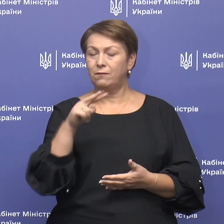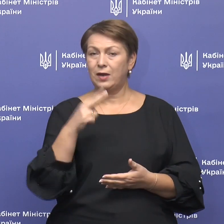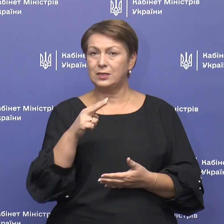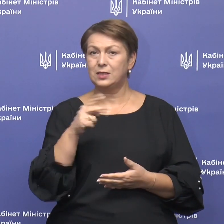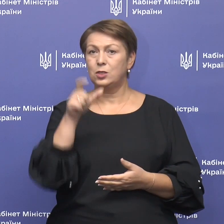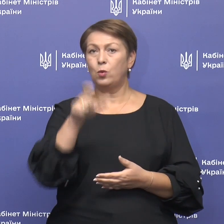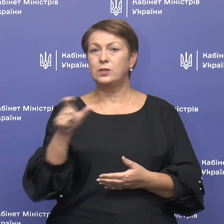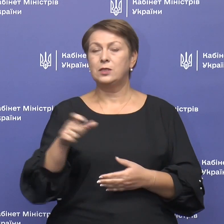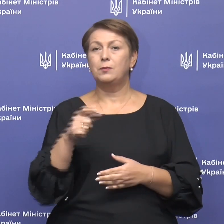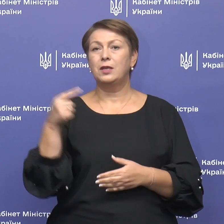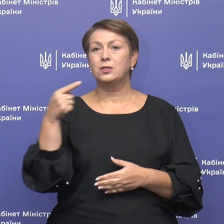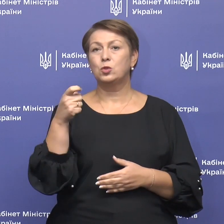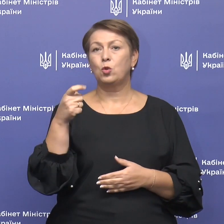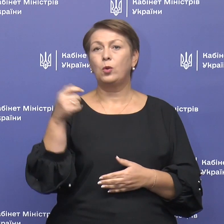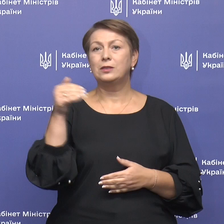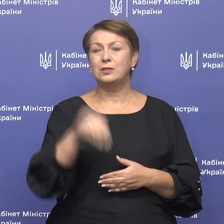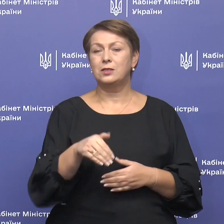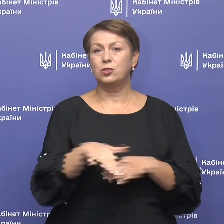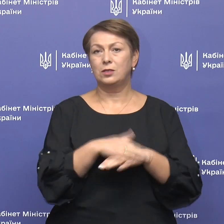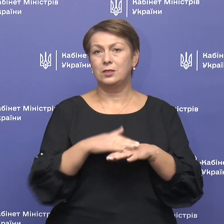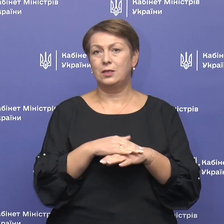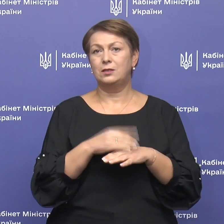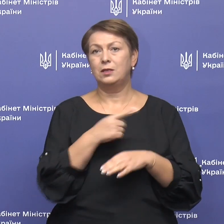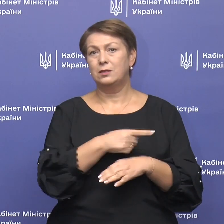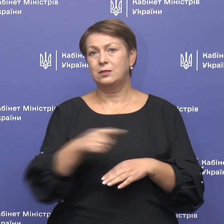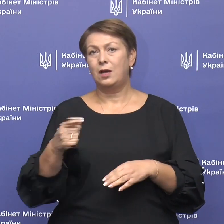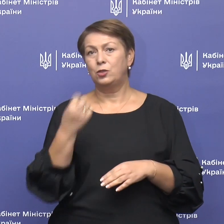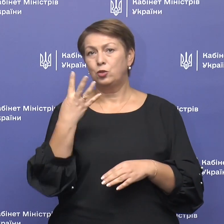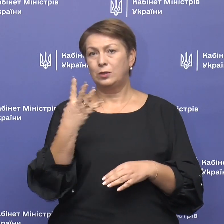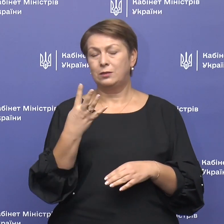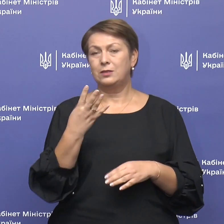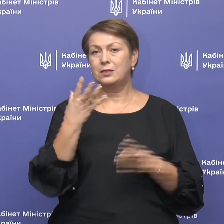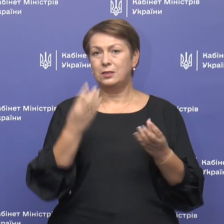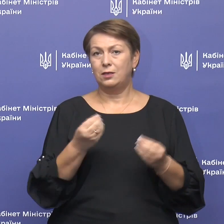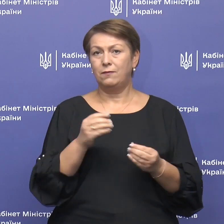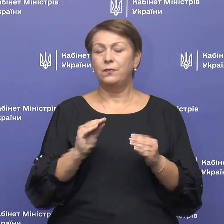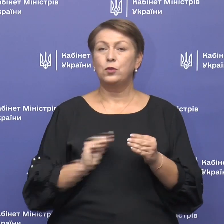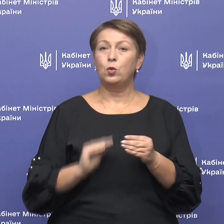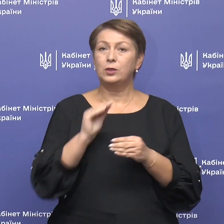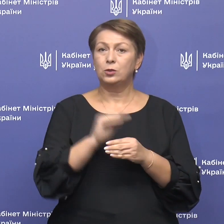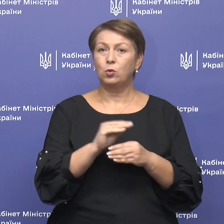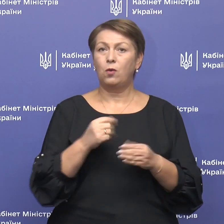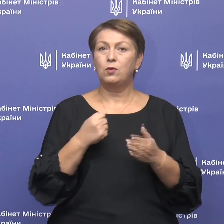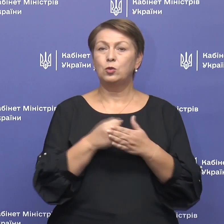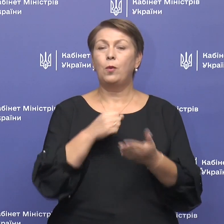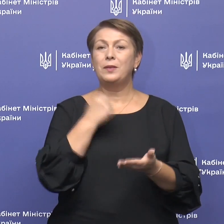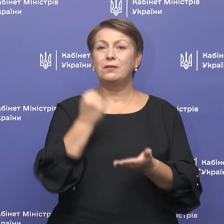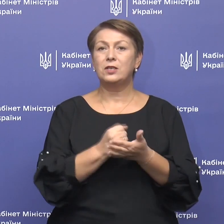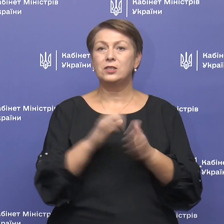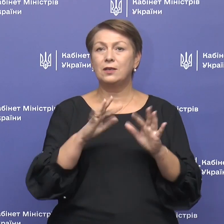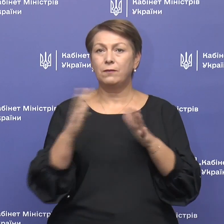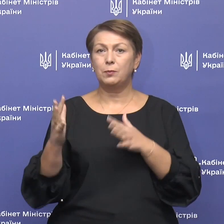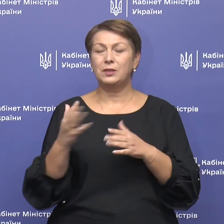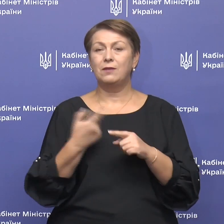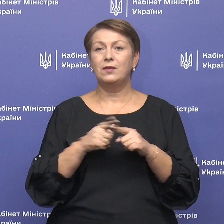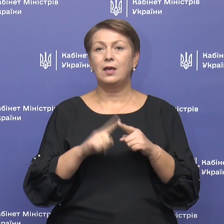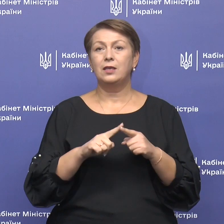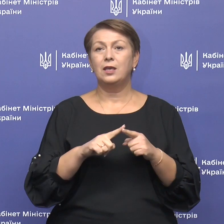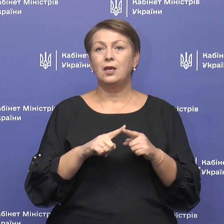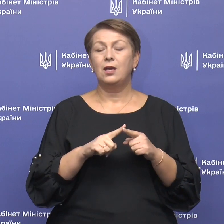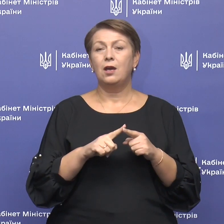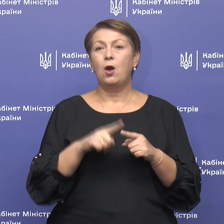за останні 14 днів. Також, додатково до підтверджених випадків, які говорять про